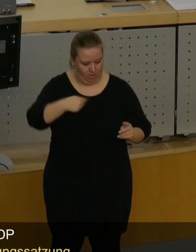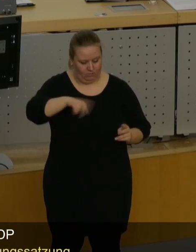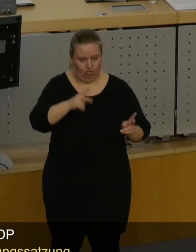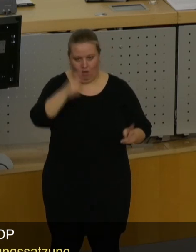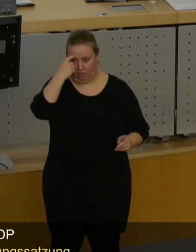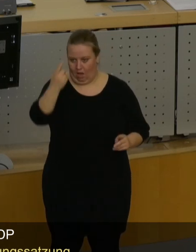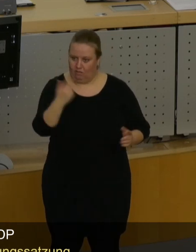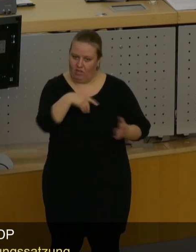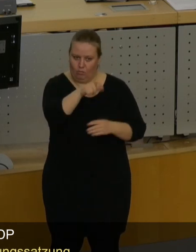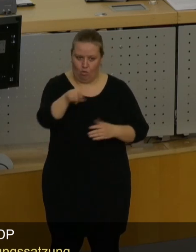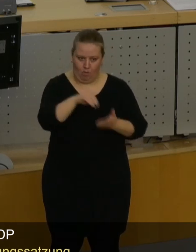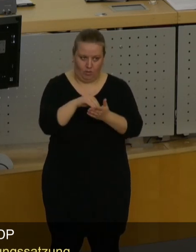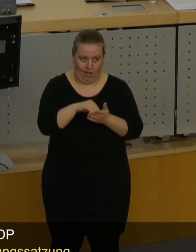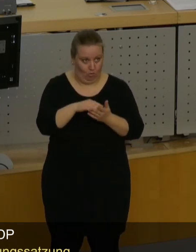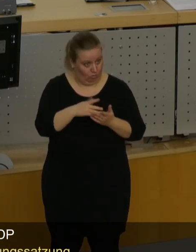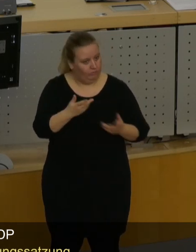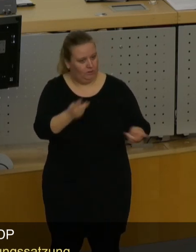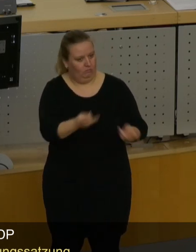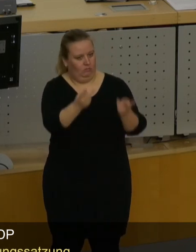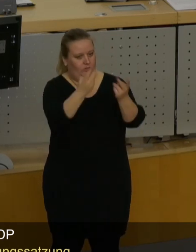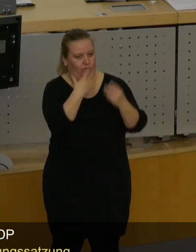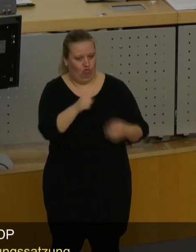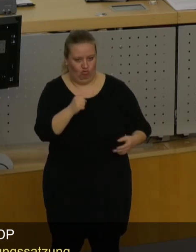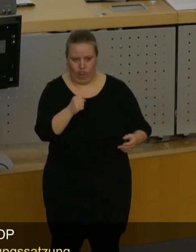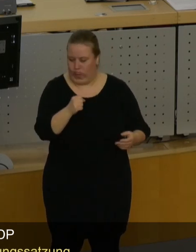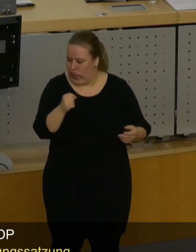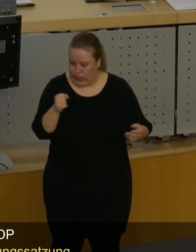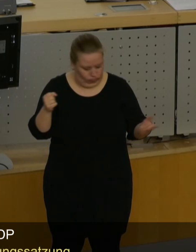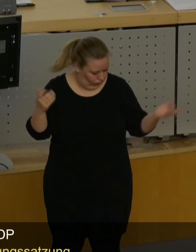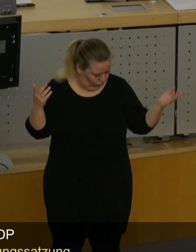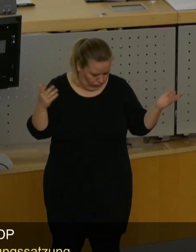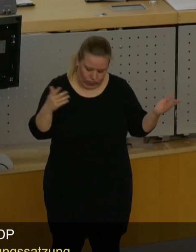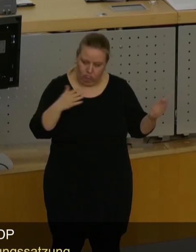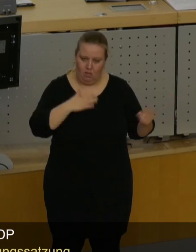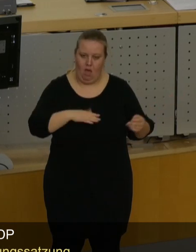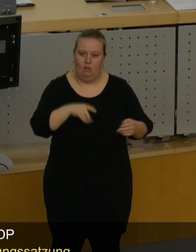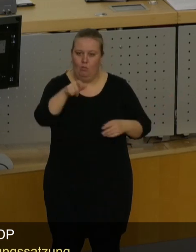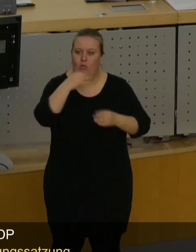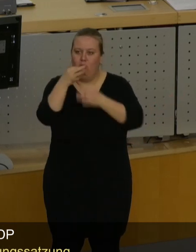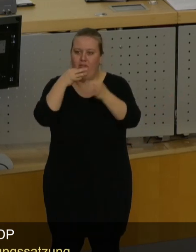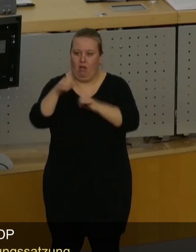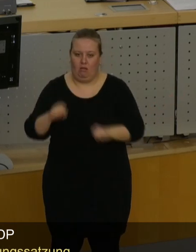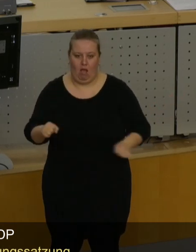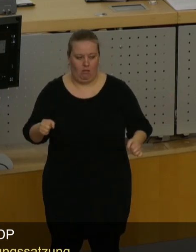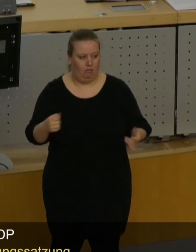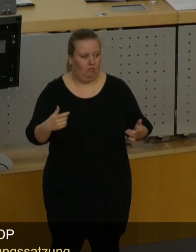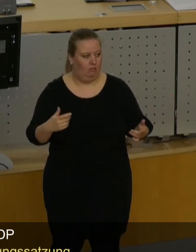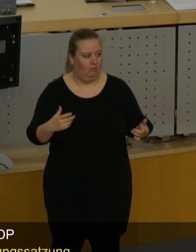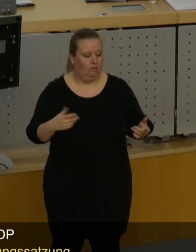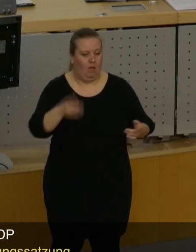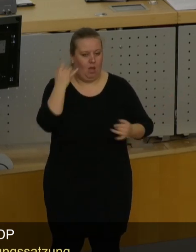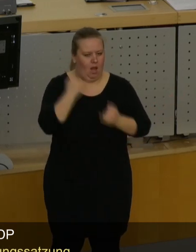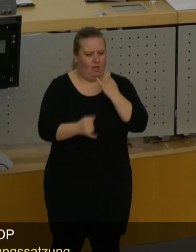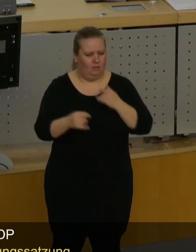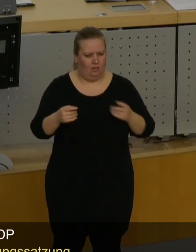wenn wir die Bürgerbeteiligung so hoch halten wollten, dort die Bürger befragen können. Es gab in der